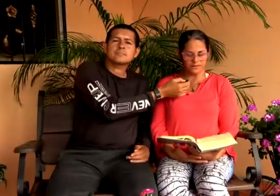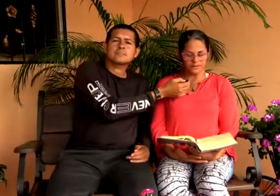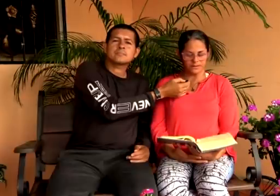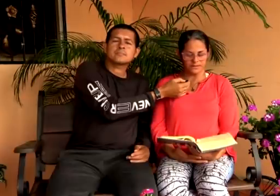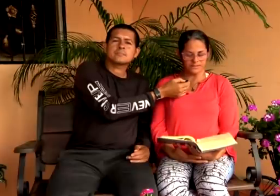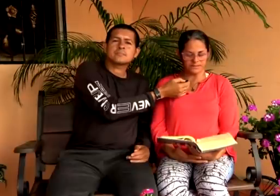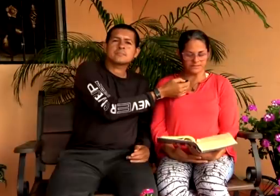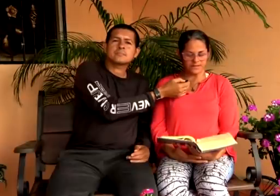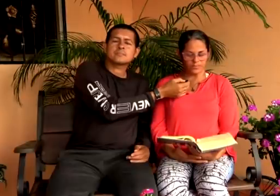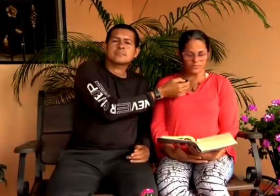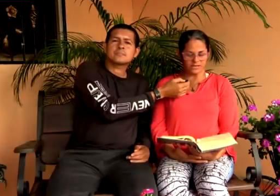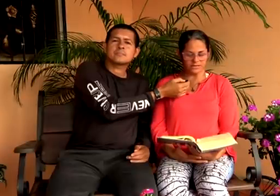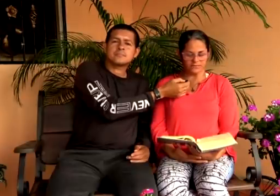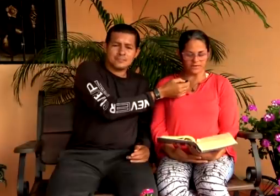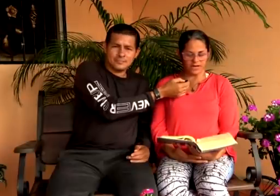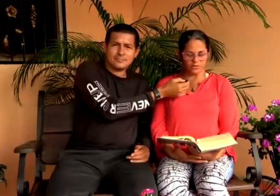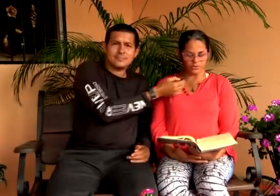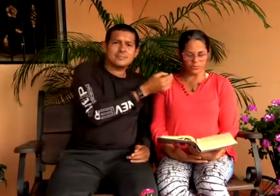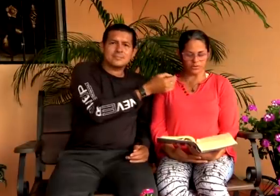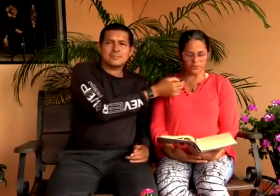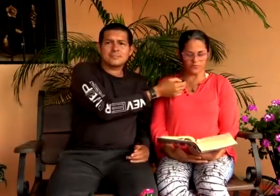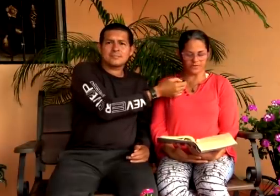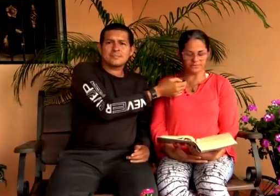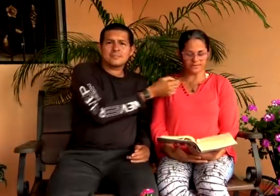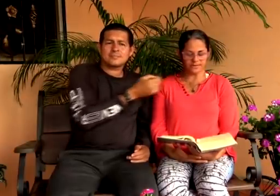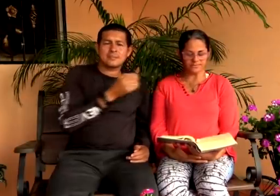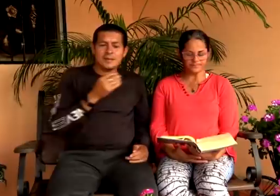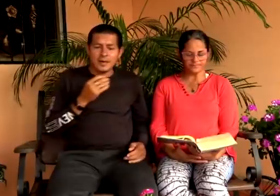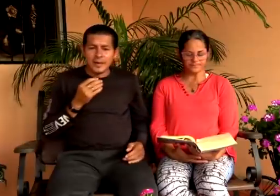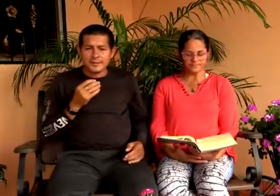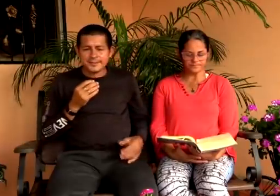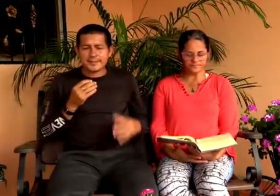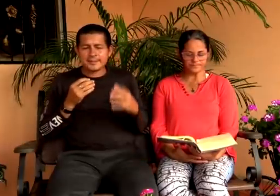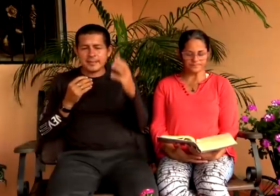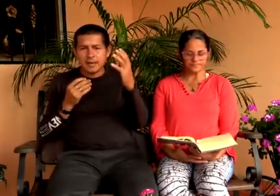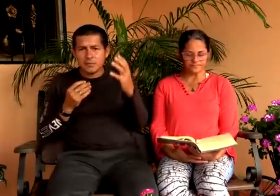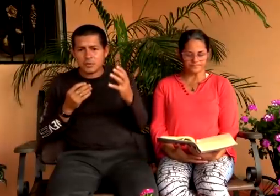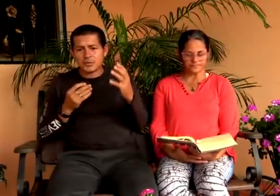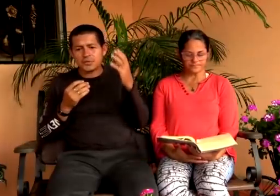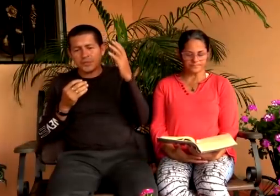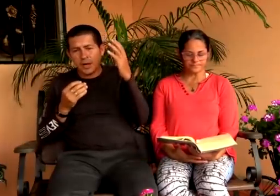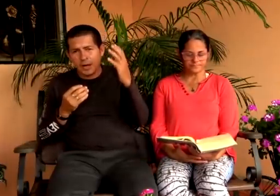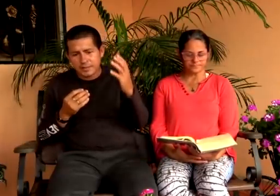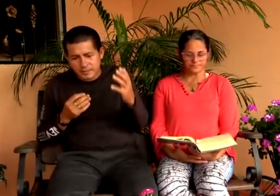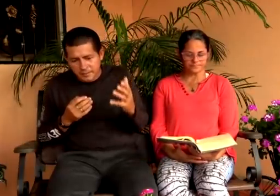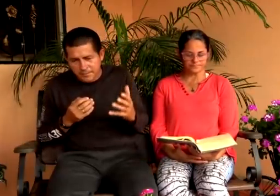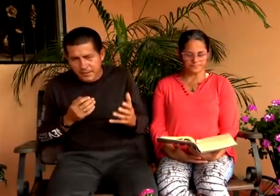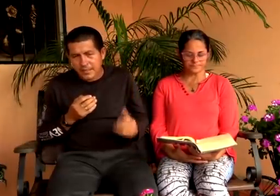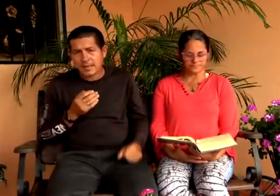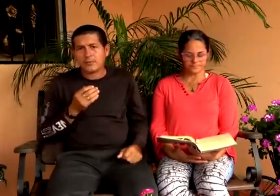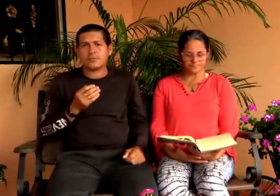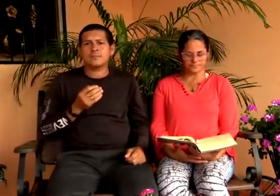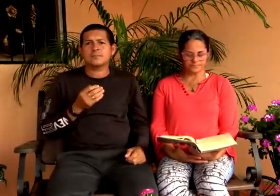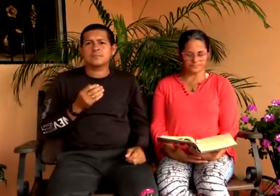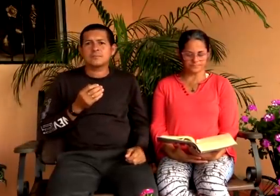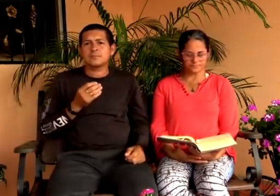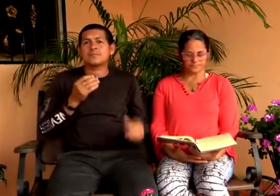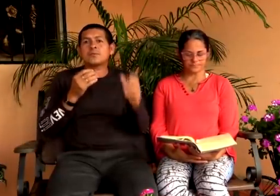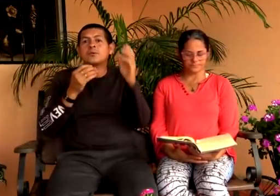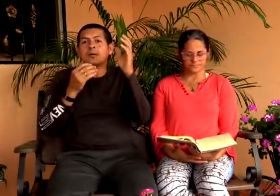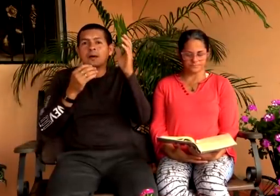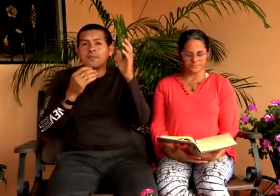habla, es que seamos santificados por la ofrenda. Es que seamos santificados